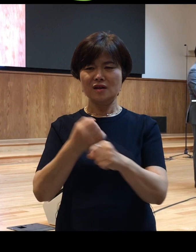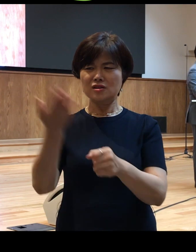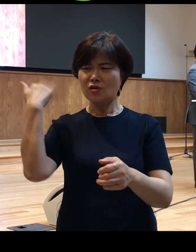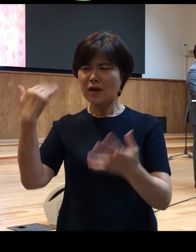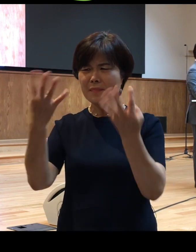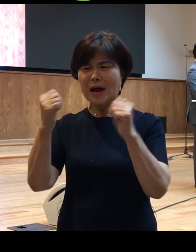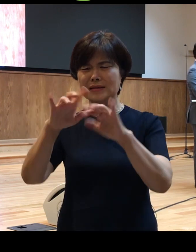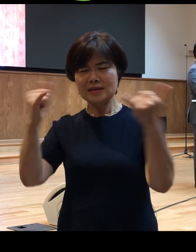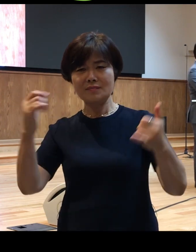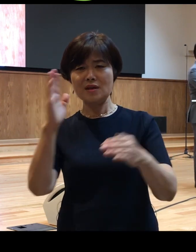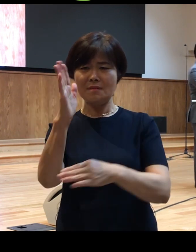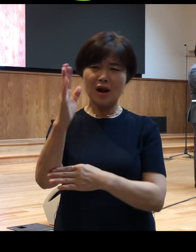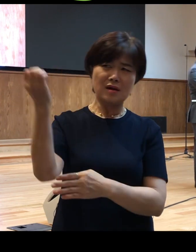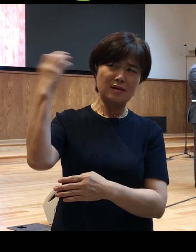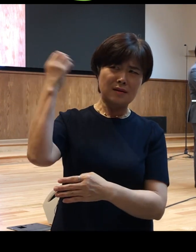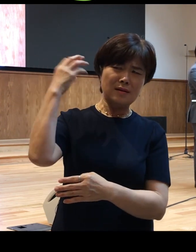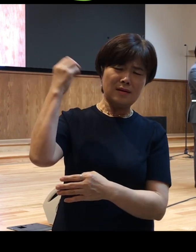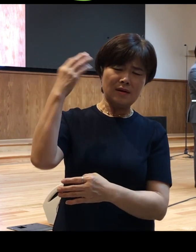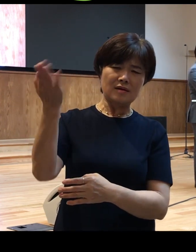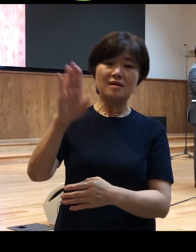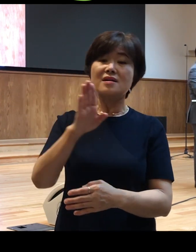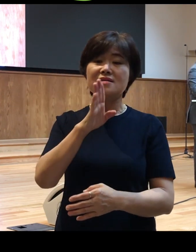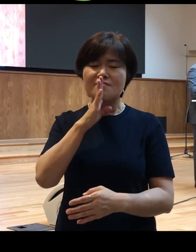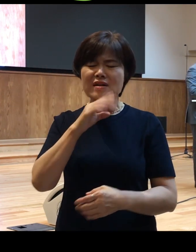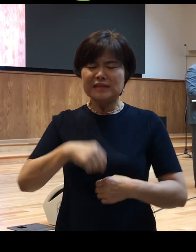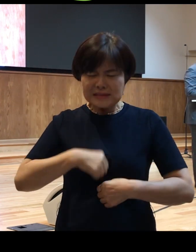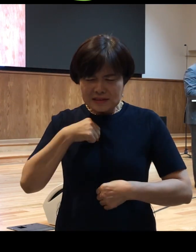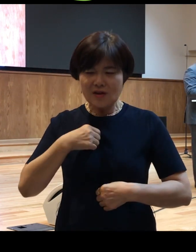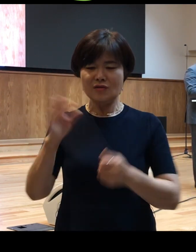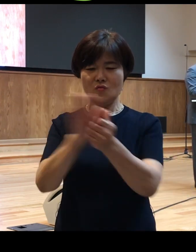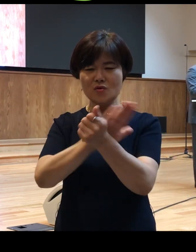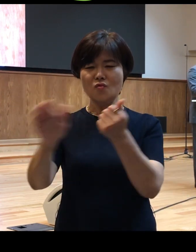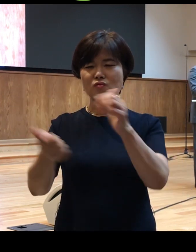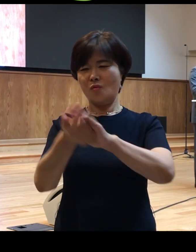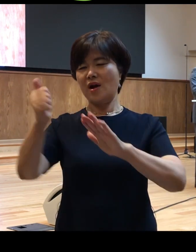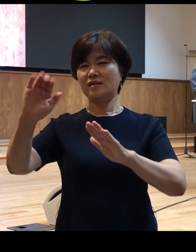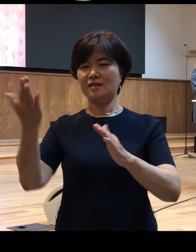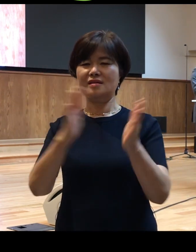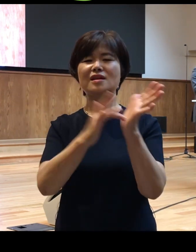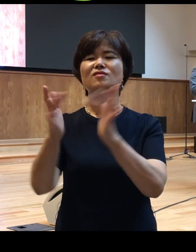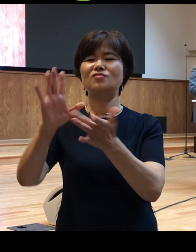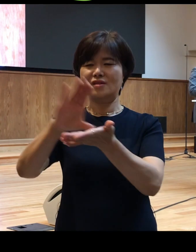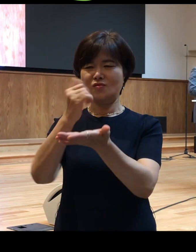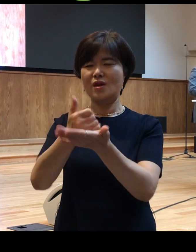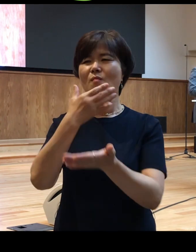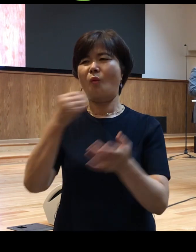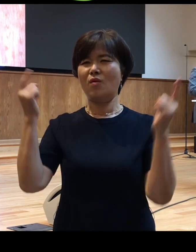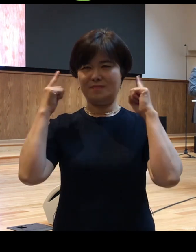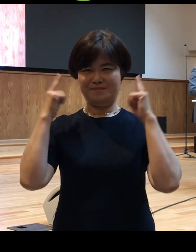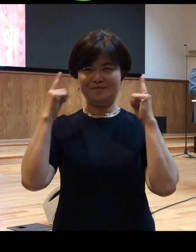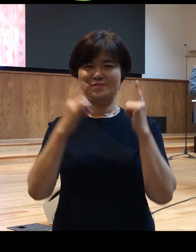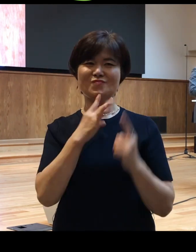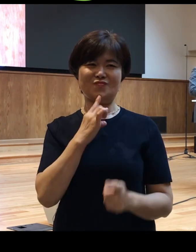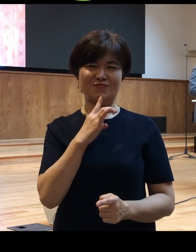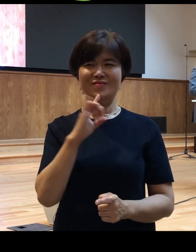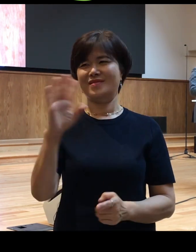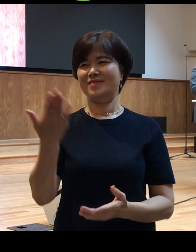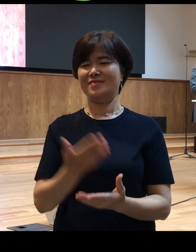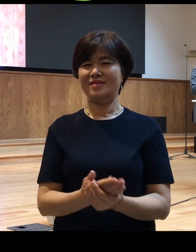그럼 이 사람에게 진정한 위로와 소망이 된 것은 예수 그리스도의 보금이었습니다 바울이 전하는